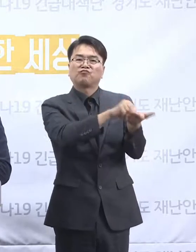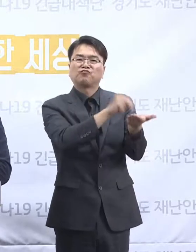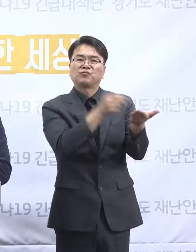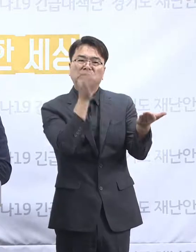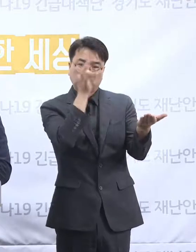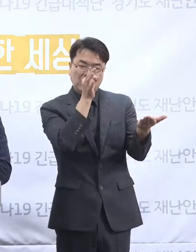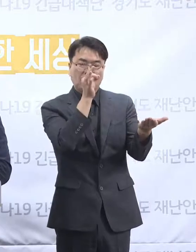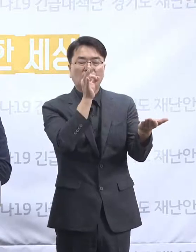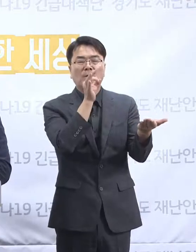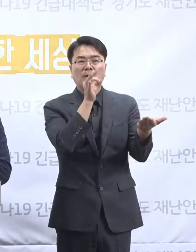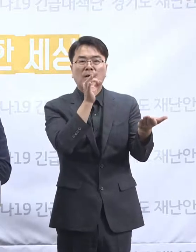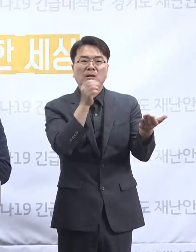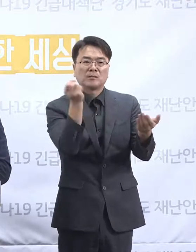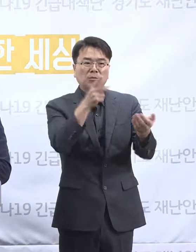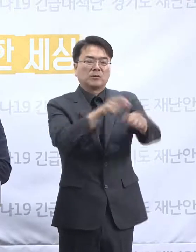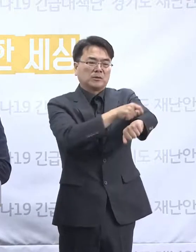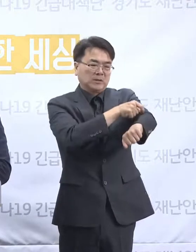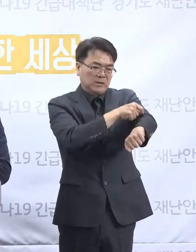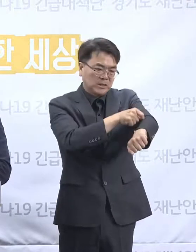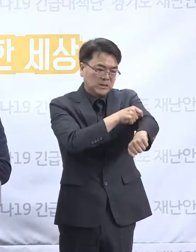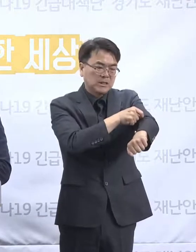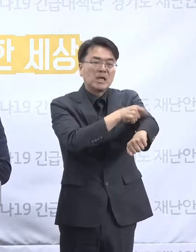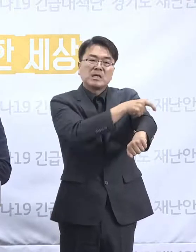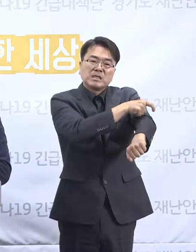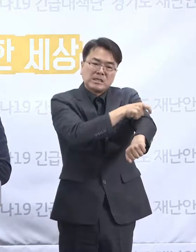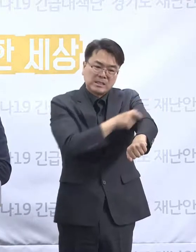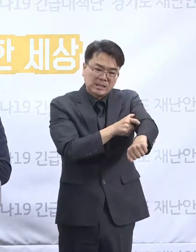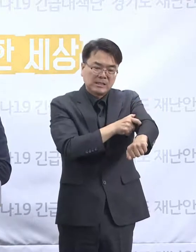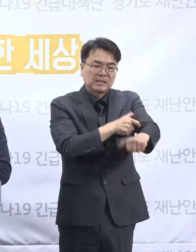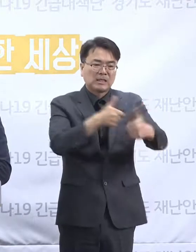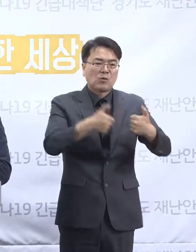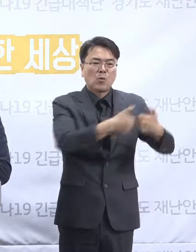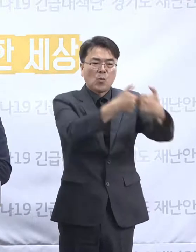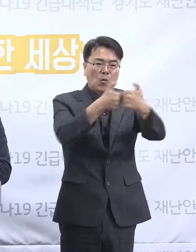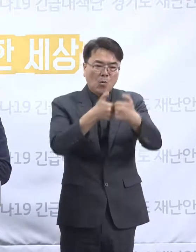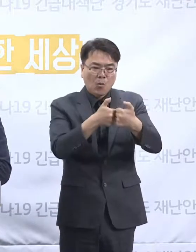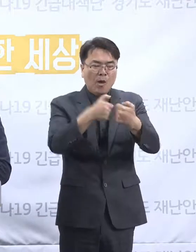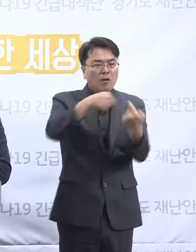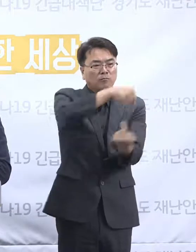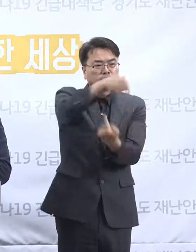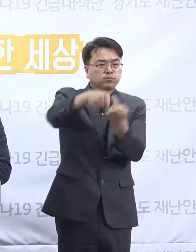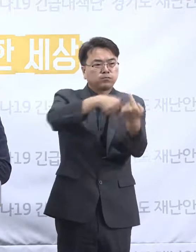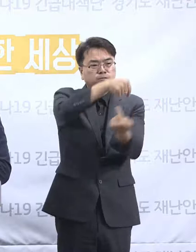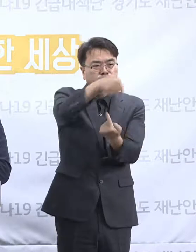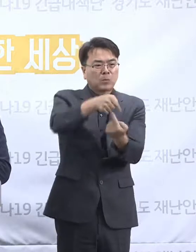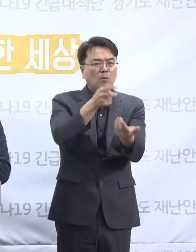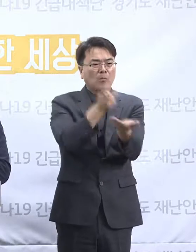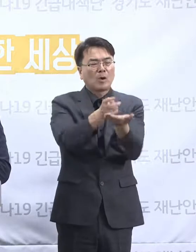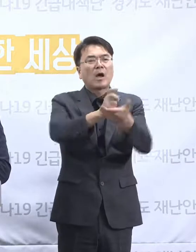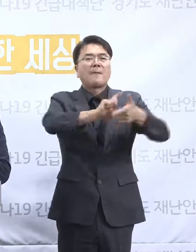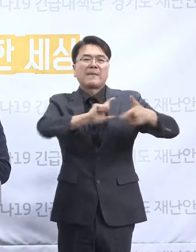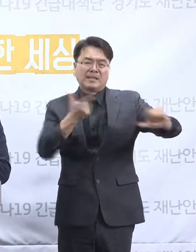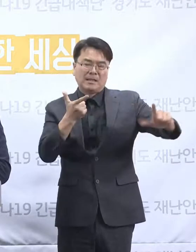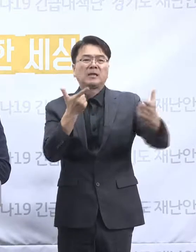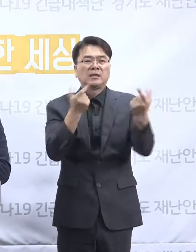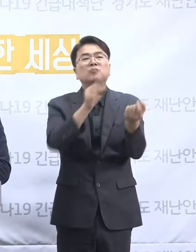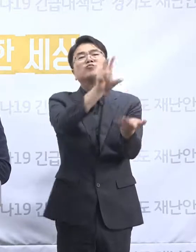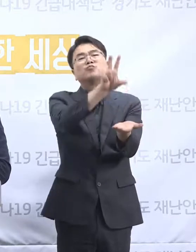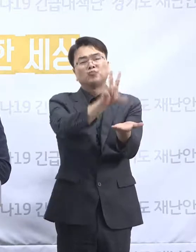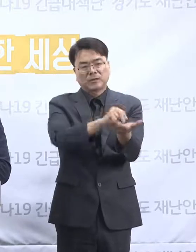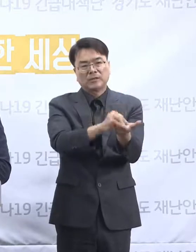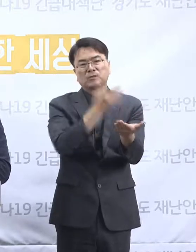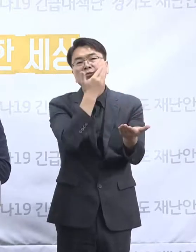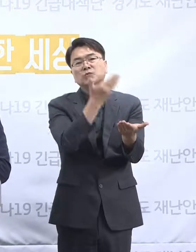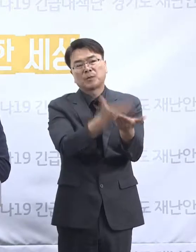생각을 합니다. 그리고 이사회의 운영이 굉장히 파행적이었다는 부분 이런 문제이기 때문에 일단 이런 부분은